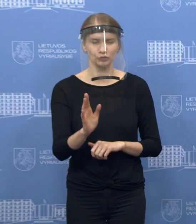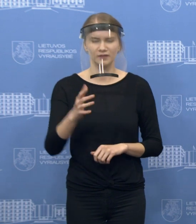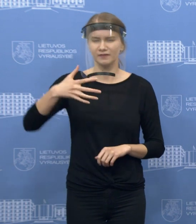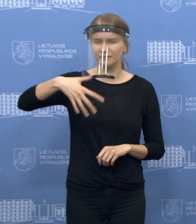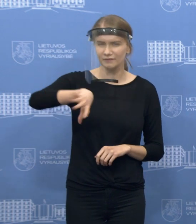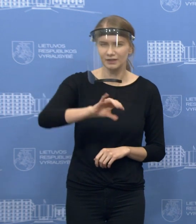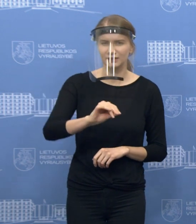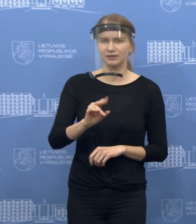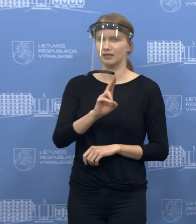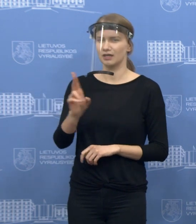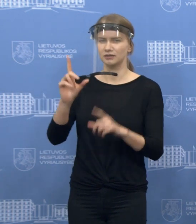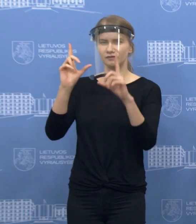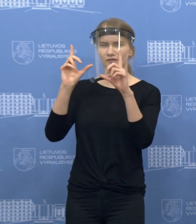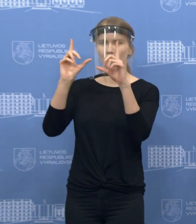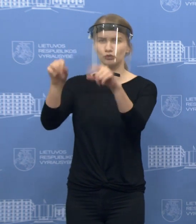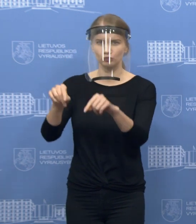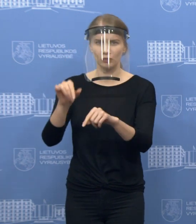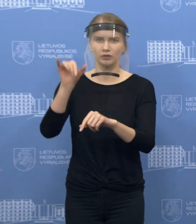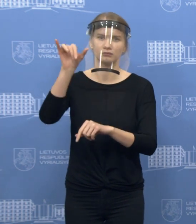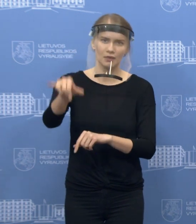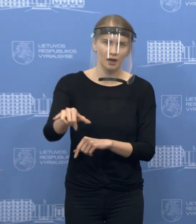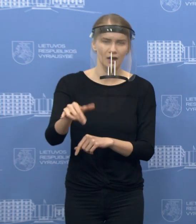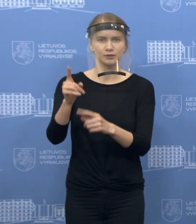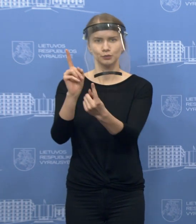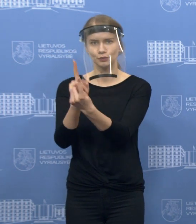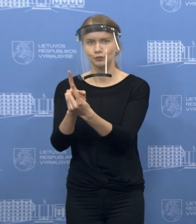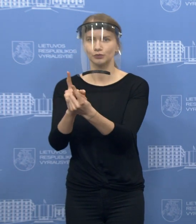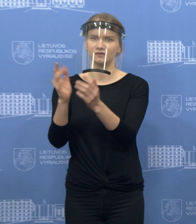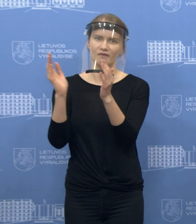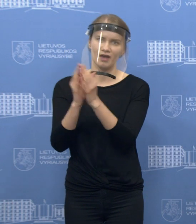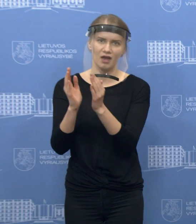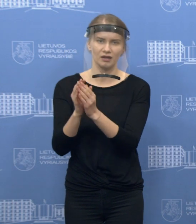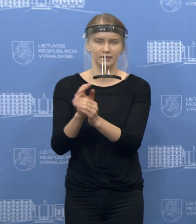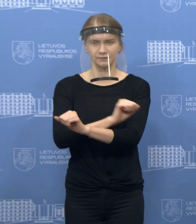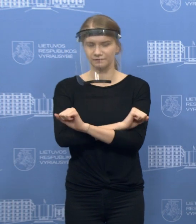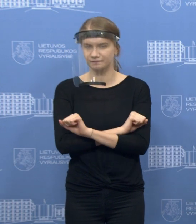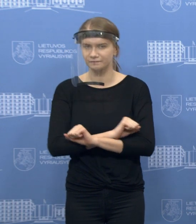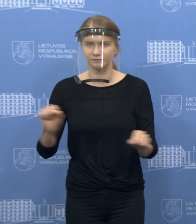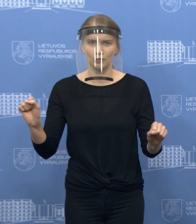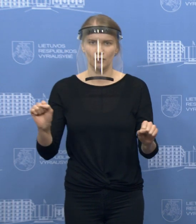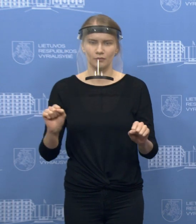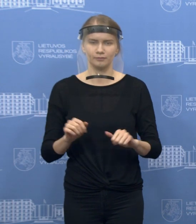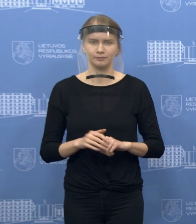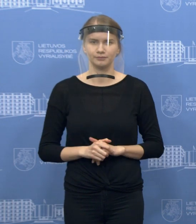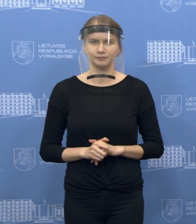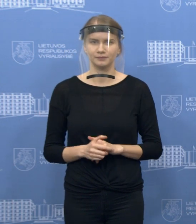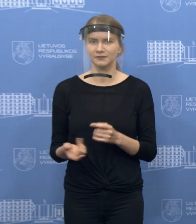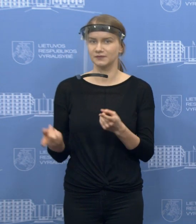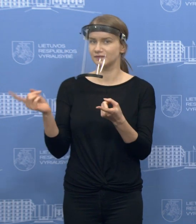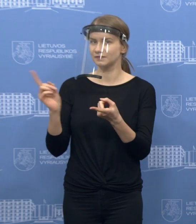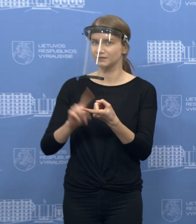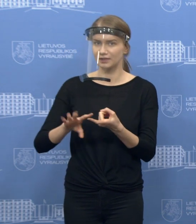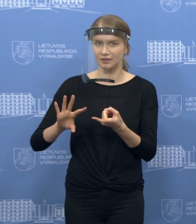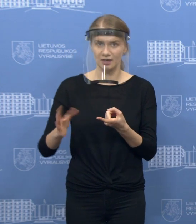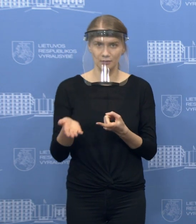išvažinės iš miestų, galės tą netrukdomai daryti. Tačiau reikėtų pagalvoti, kur tas kelias nuves,